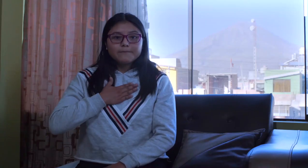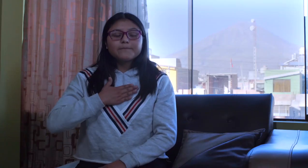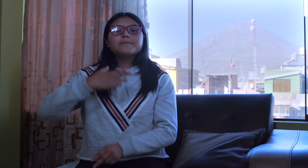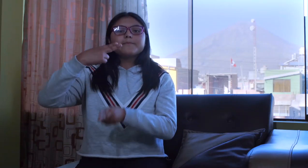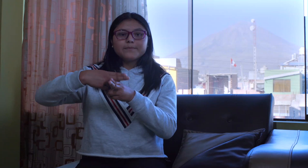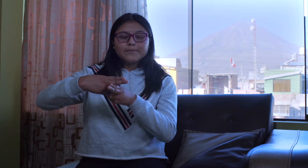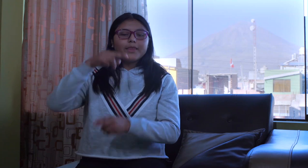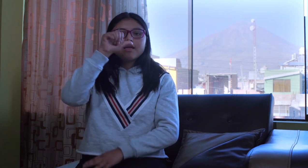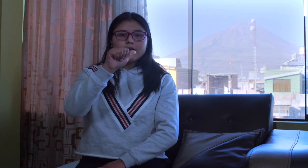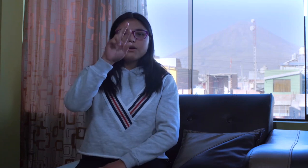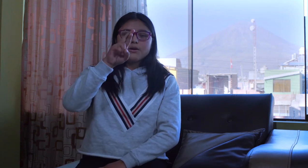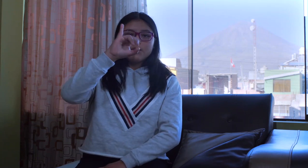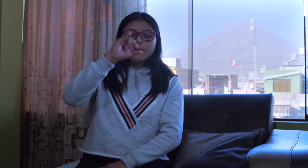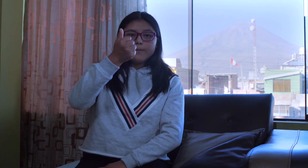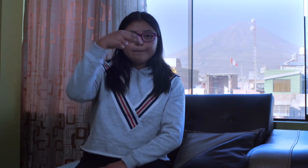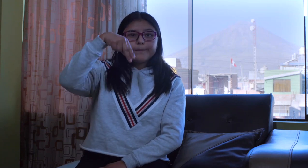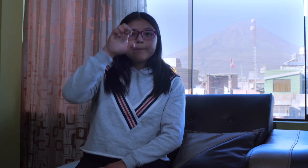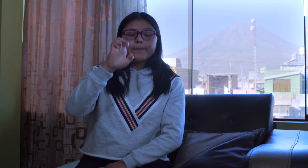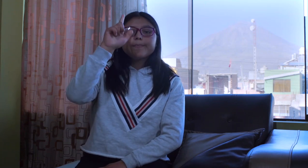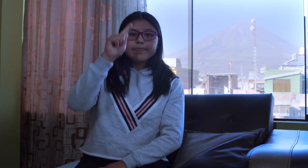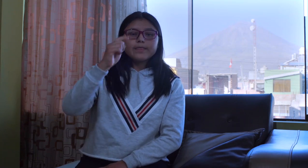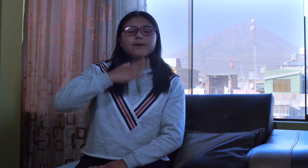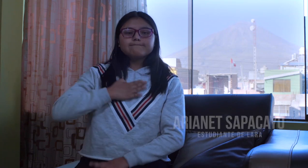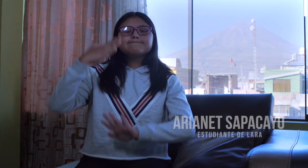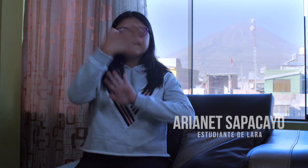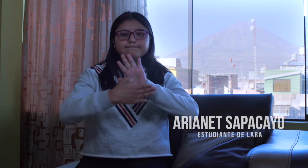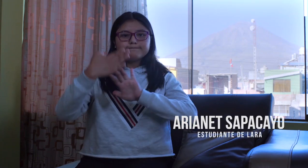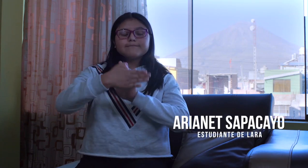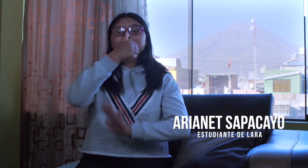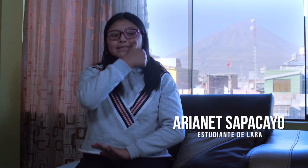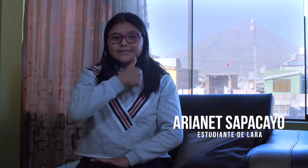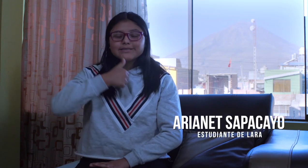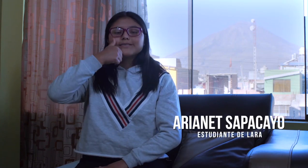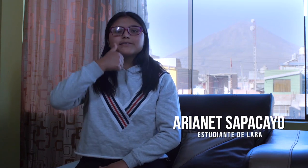Mi nombre es Arianet. Mi seña es esta.